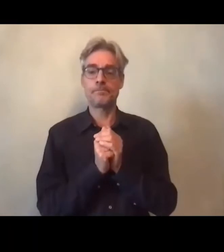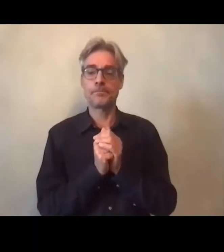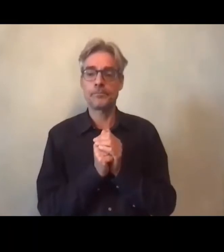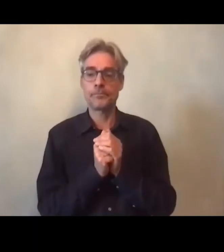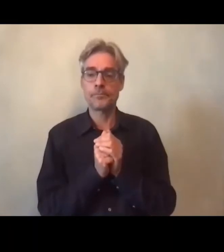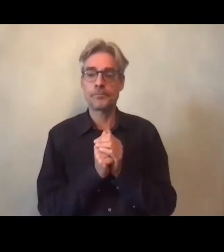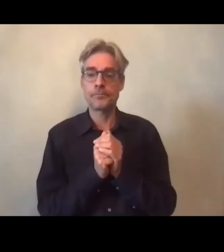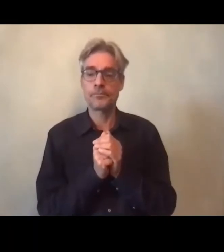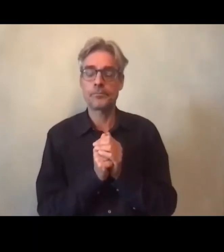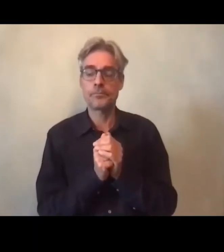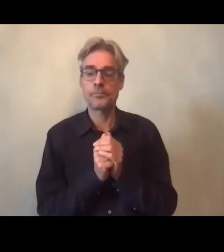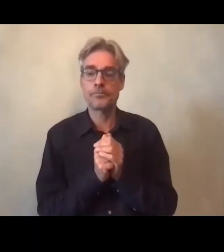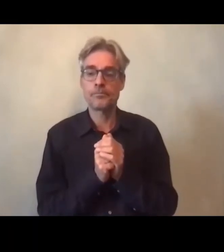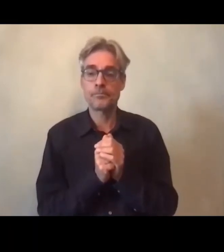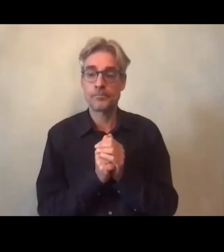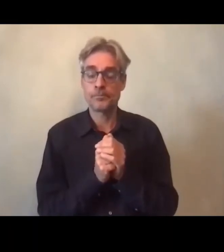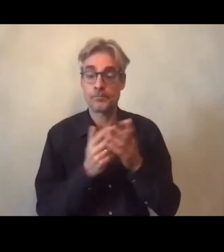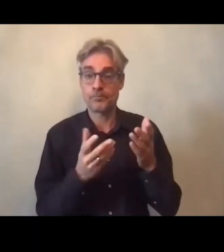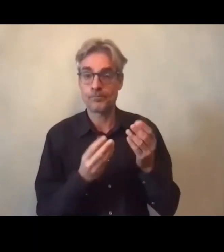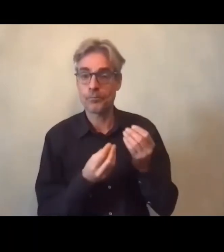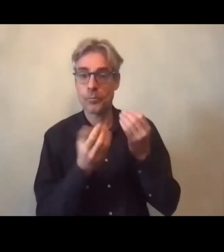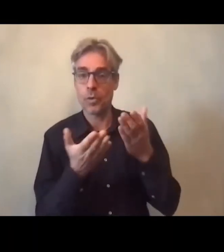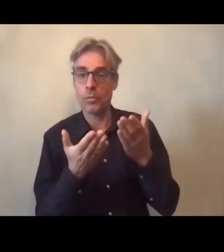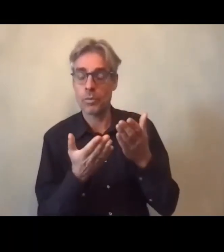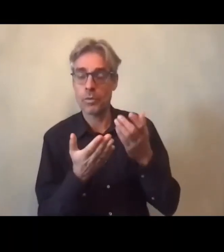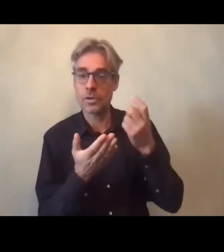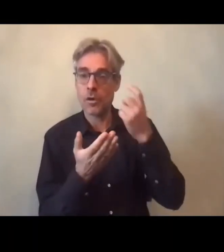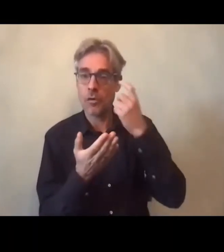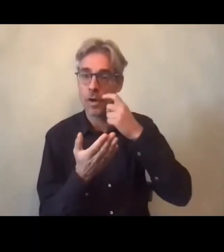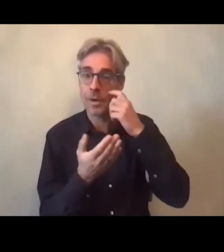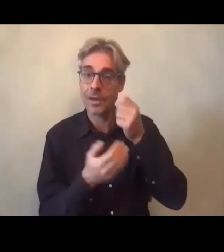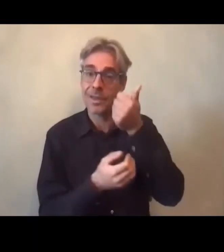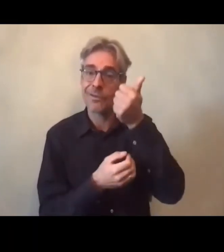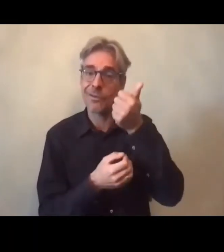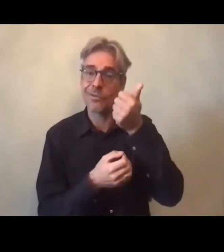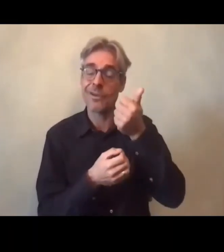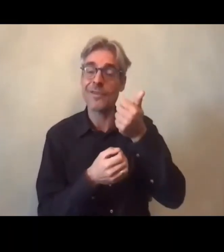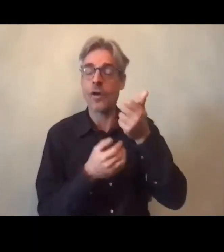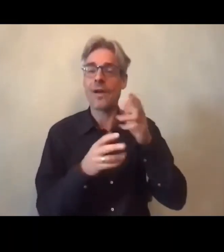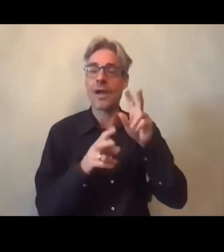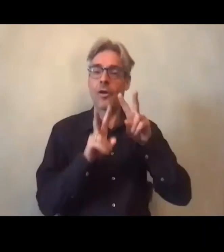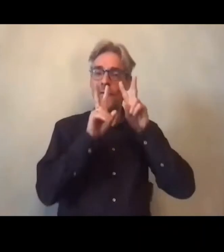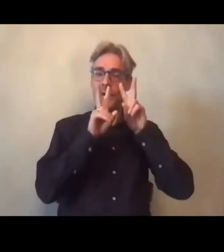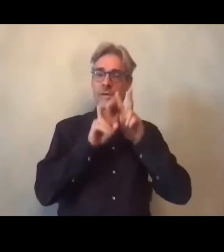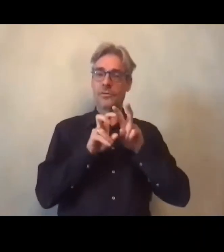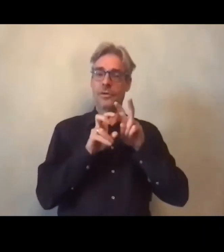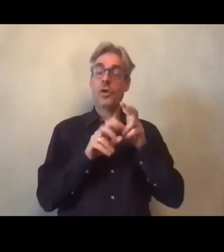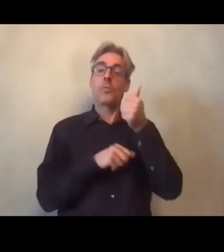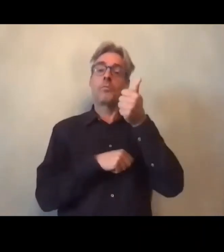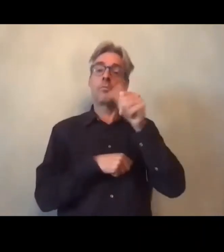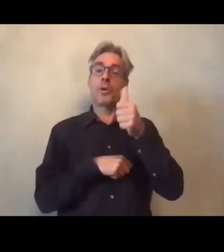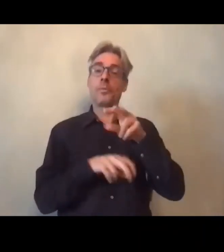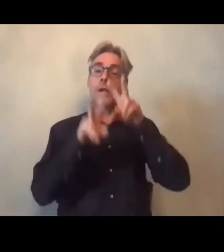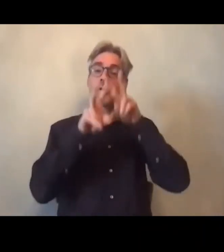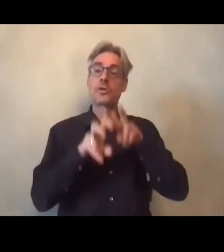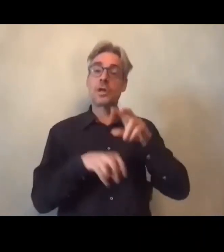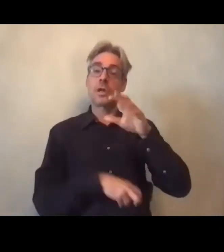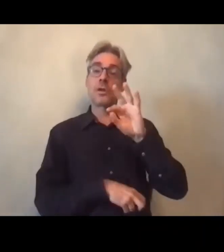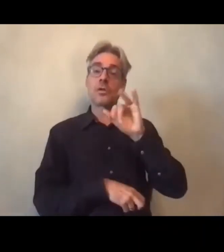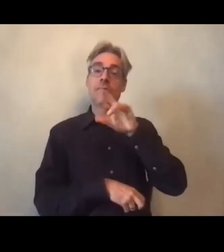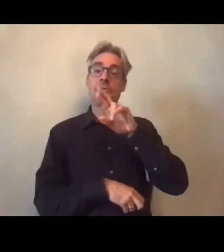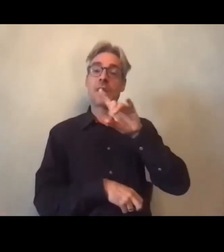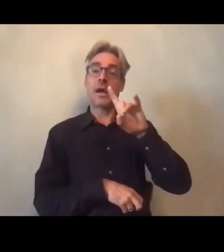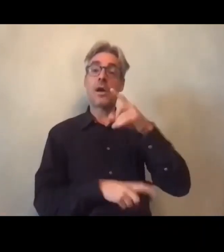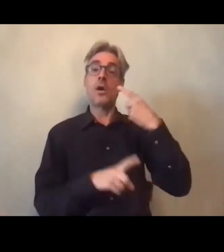amener de manière très concrète à observer l'une des recherches une des premières recherches co-financées par la FIRA et